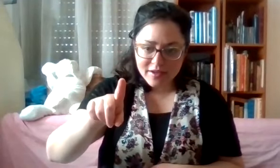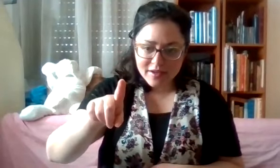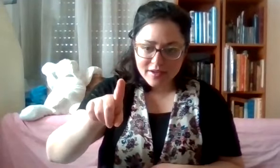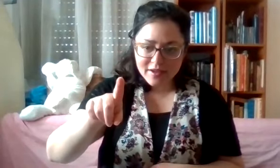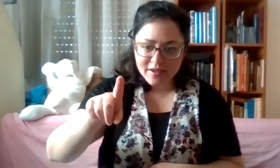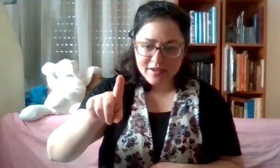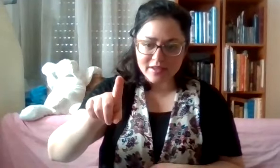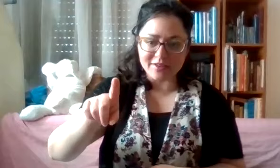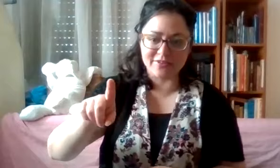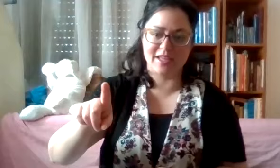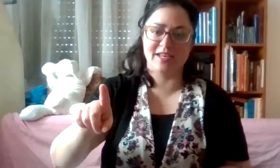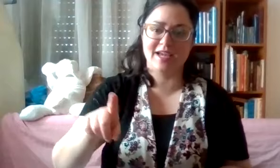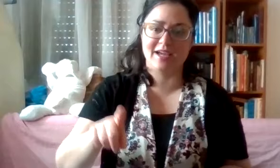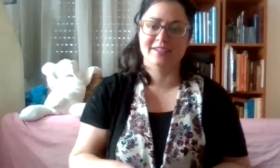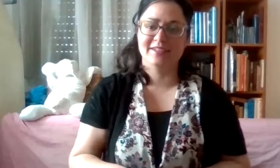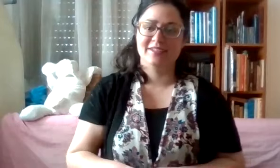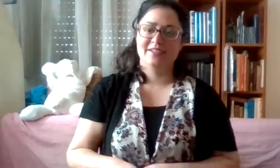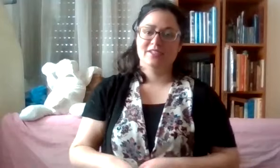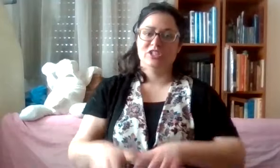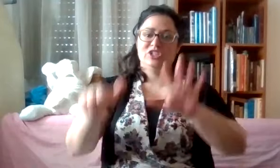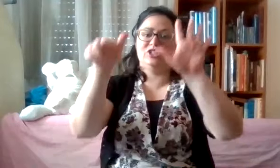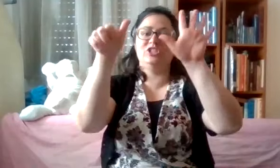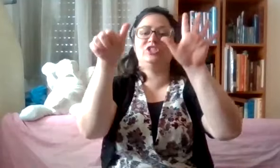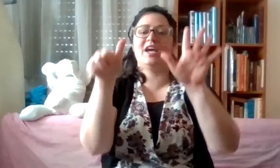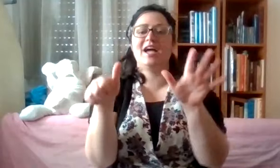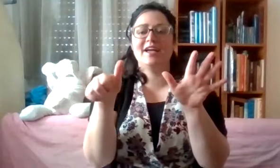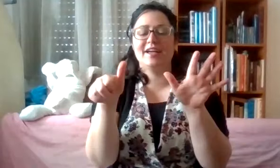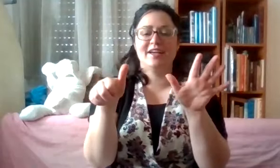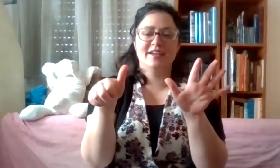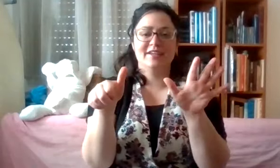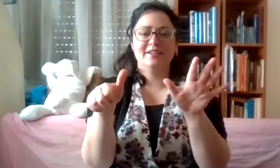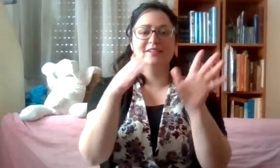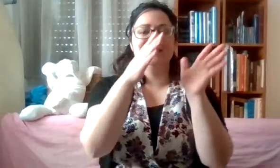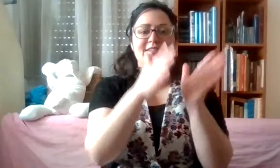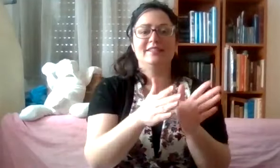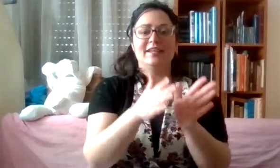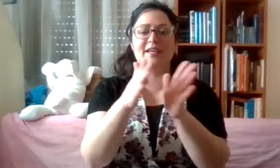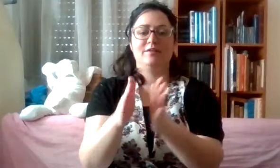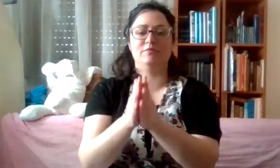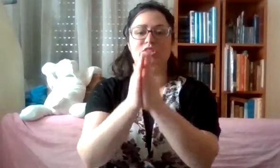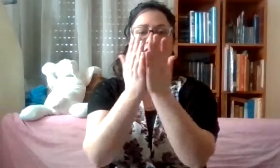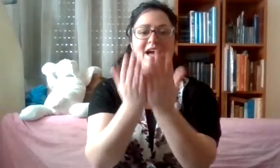יופי אצל יאהב, שישה סדרי משנה.